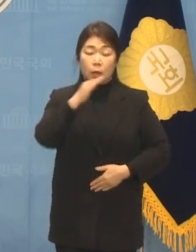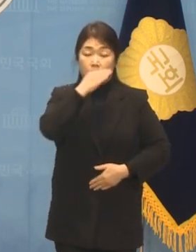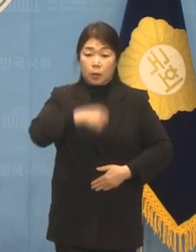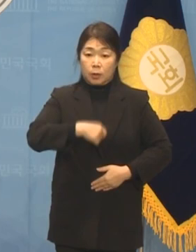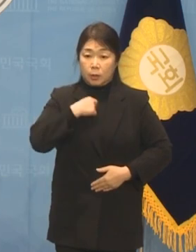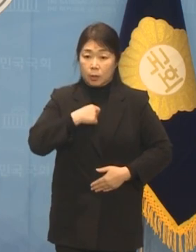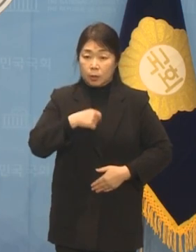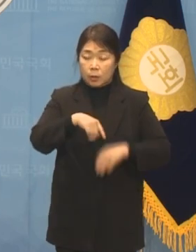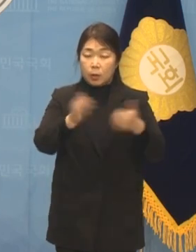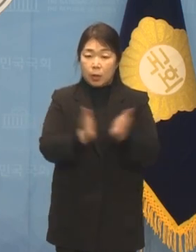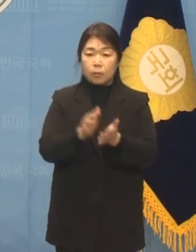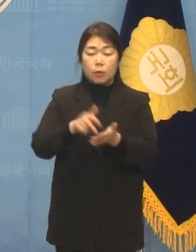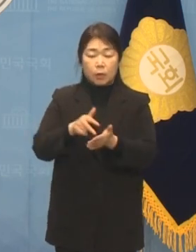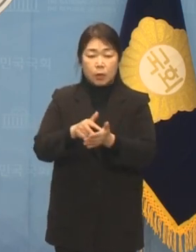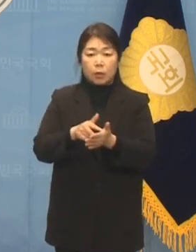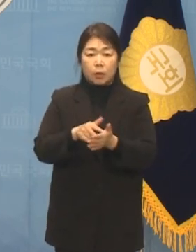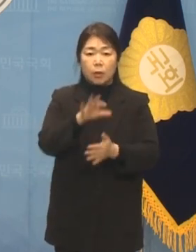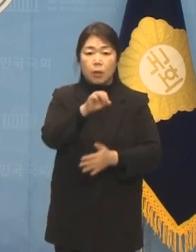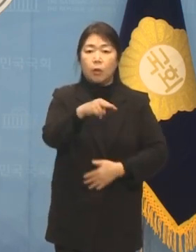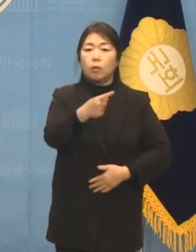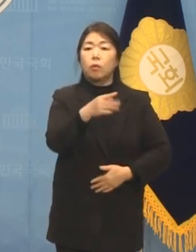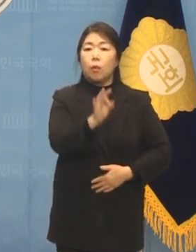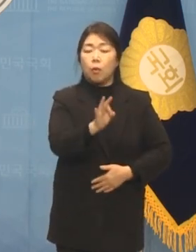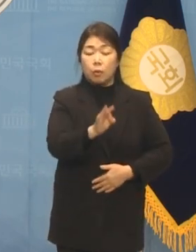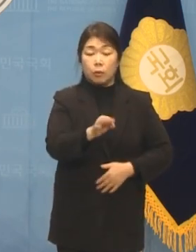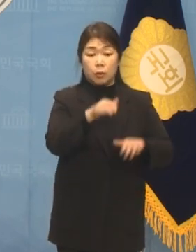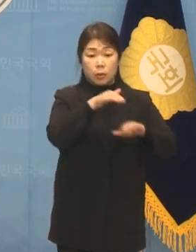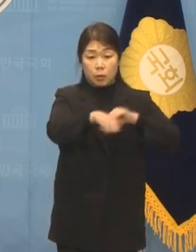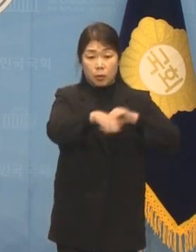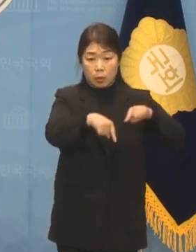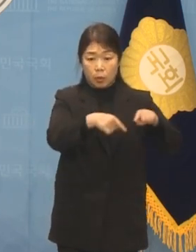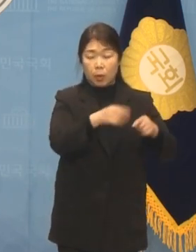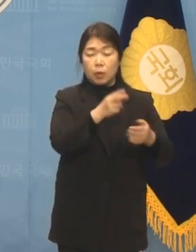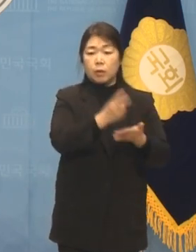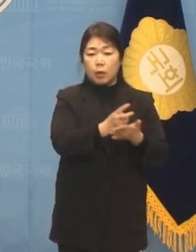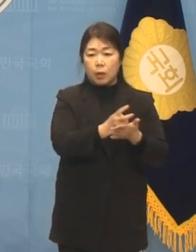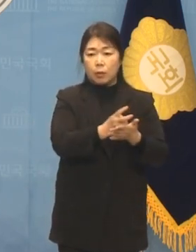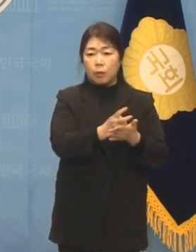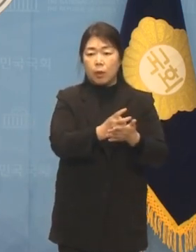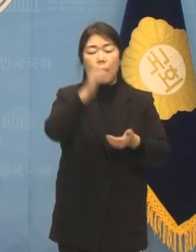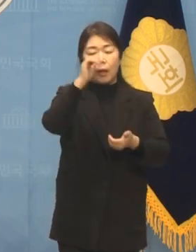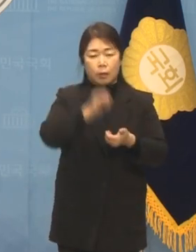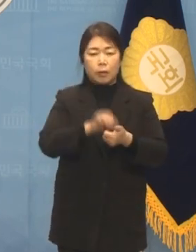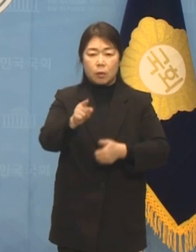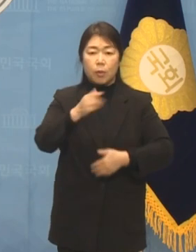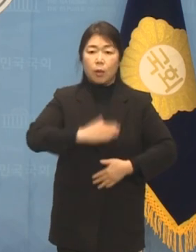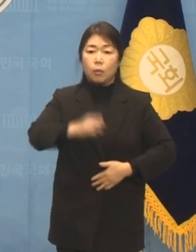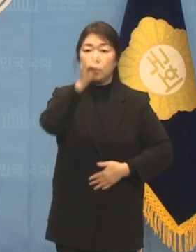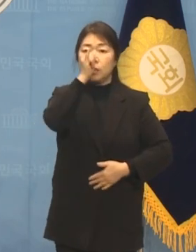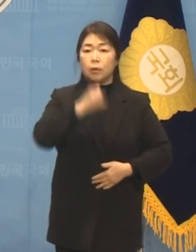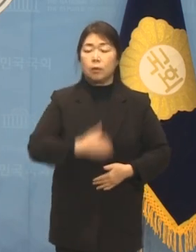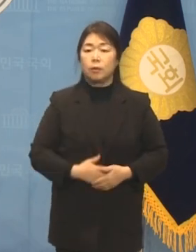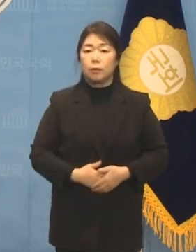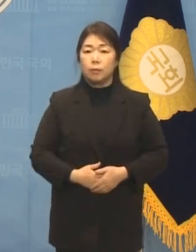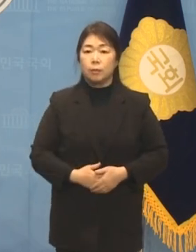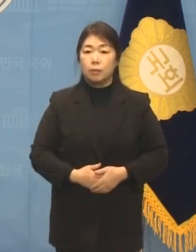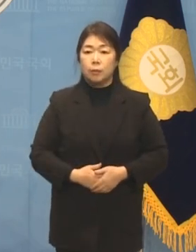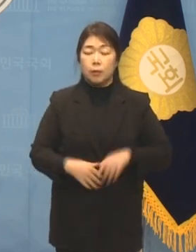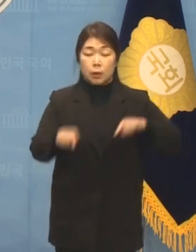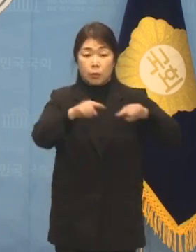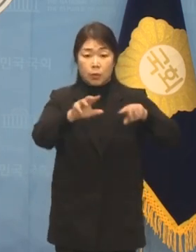미완의 준연동형 비례대표제에 대한 한계를 인식하고 있습니다. 멈추지 않는